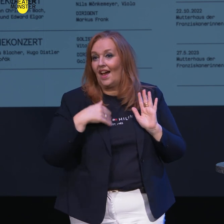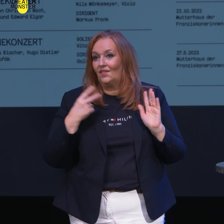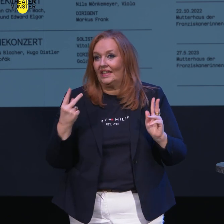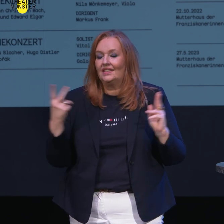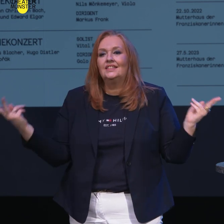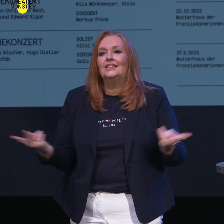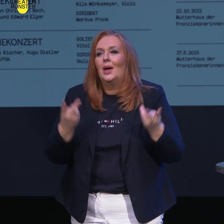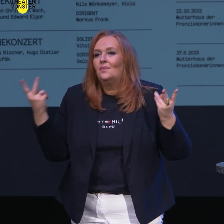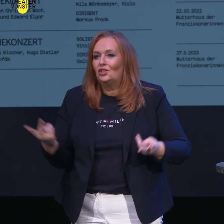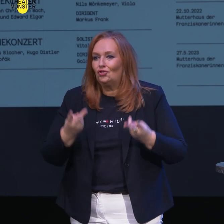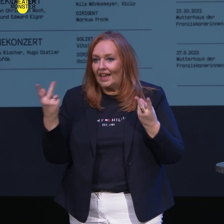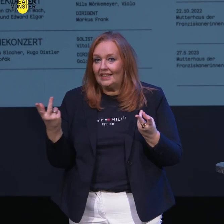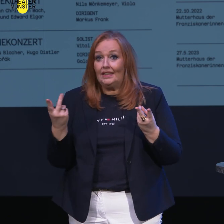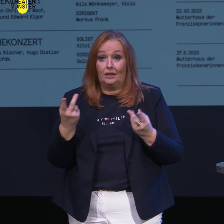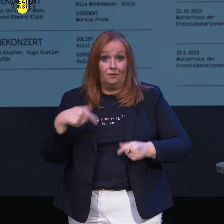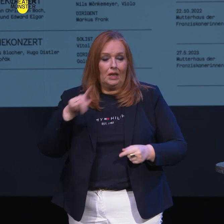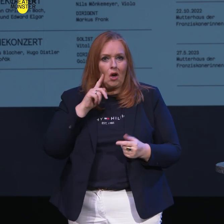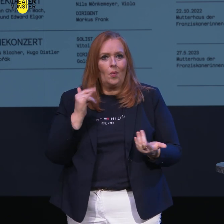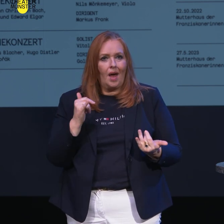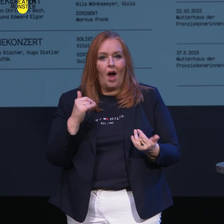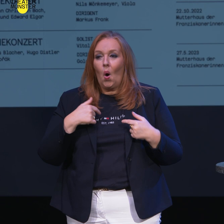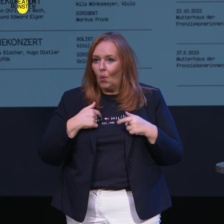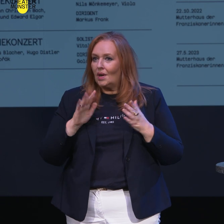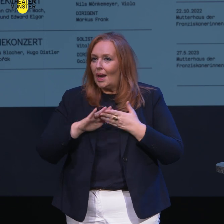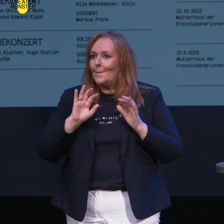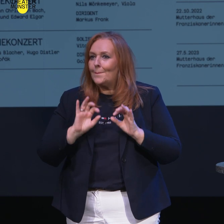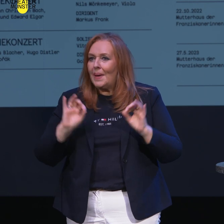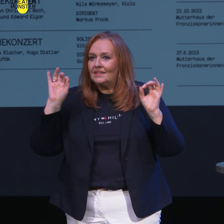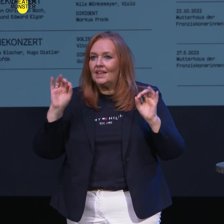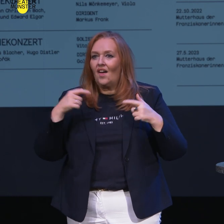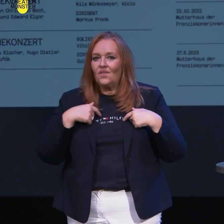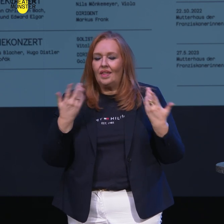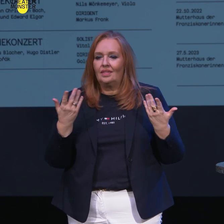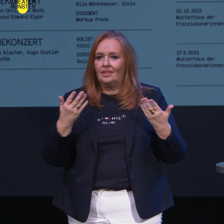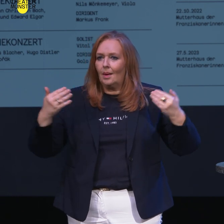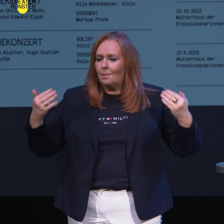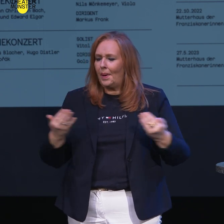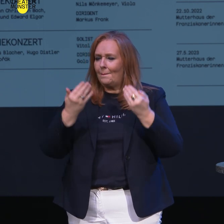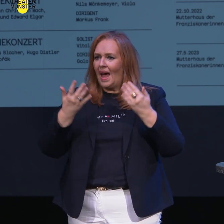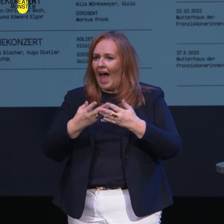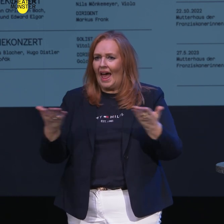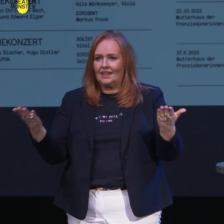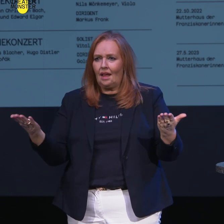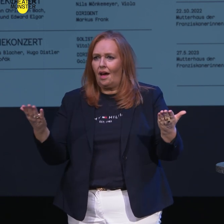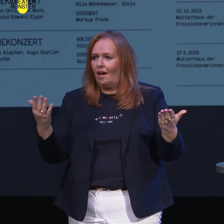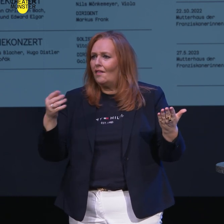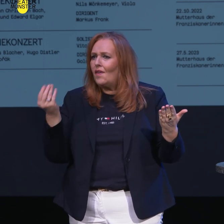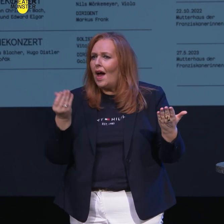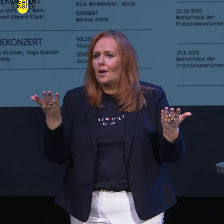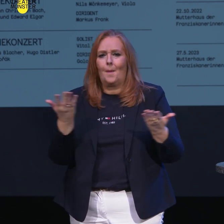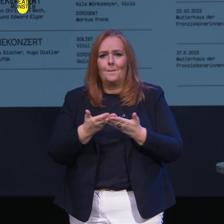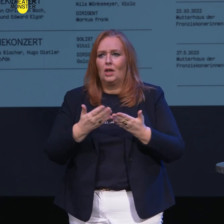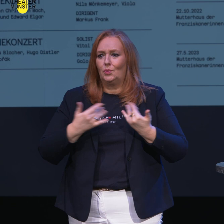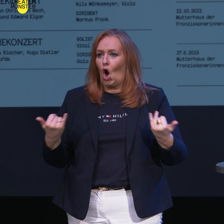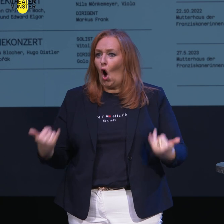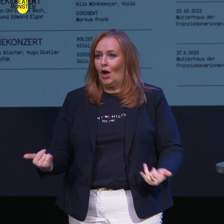ist selbstverständlich, scheint es, und es gelingt uns besser, indem wir es konterkarieren mit Werken aus